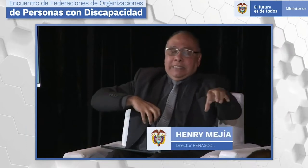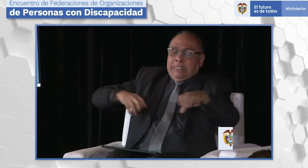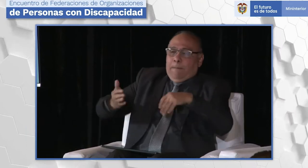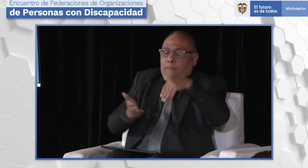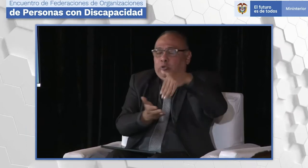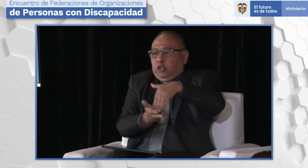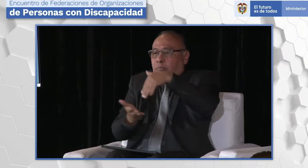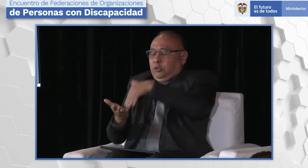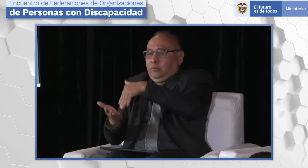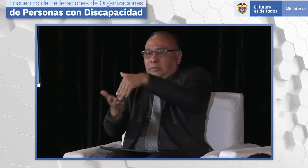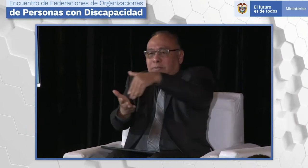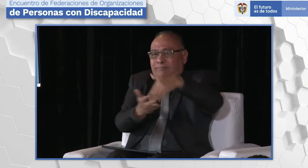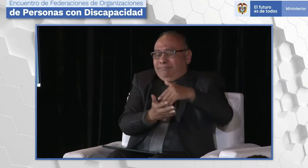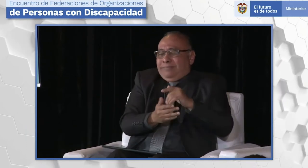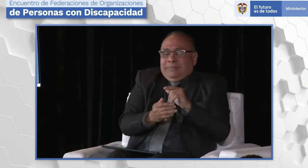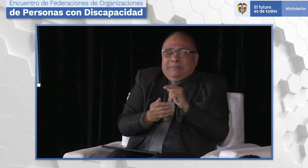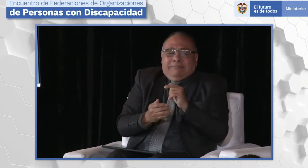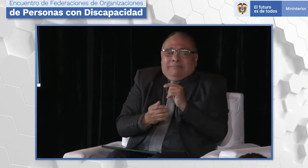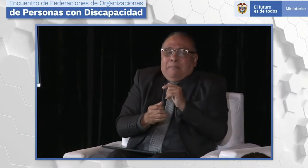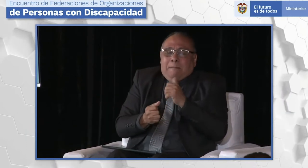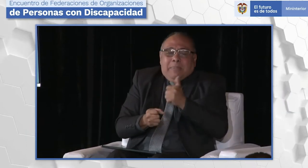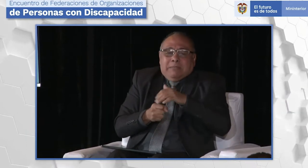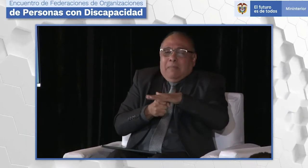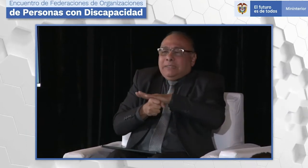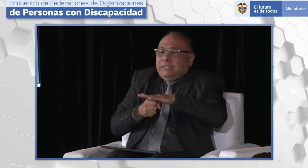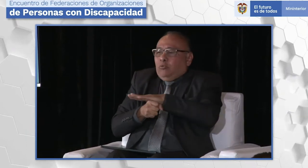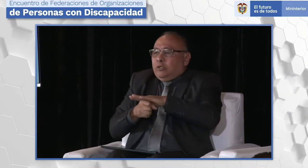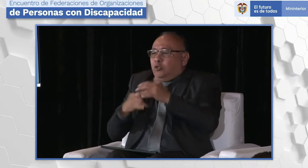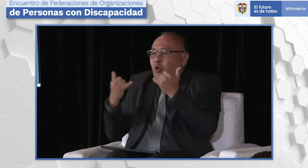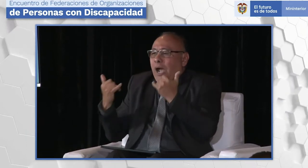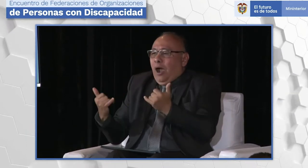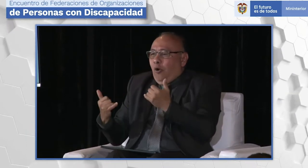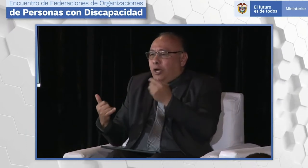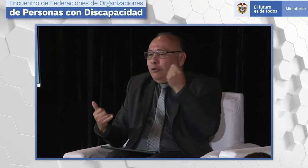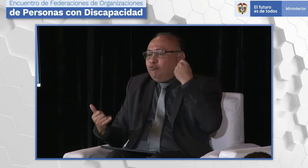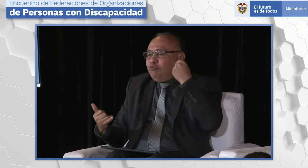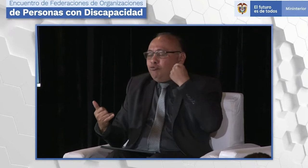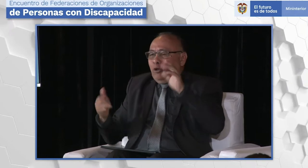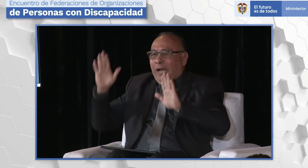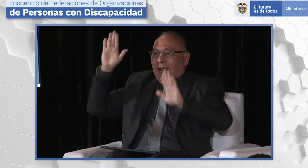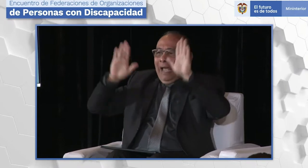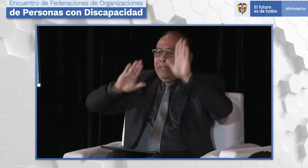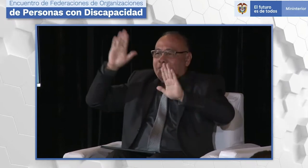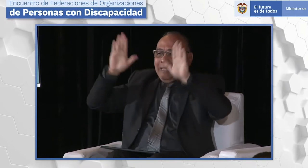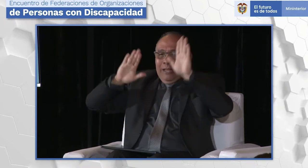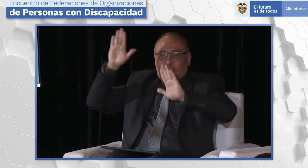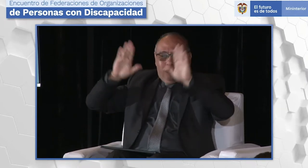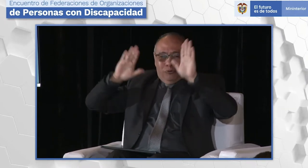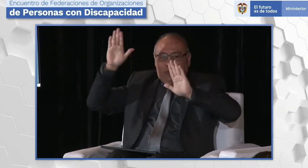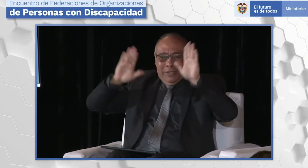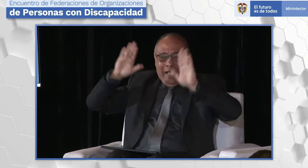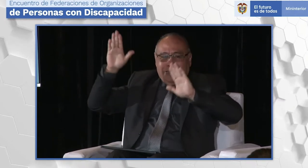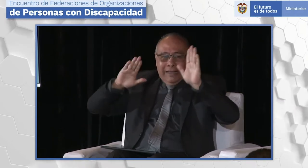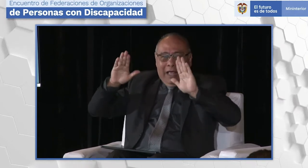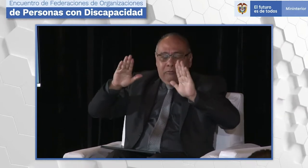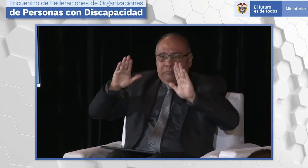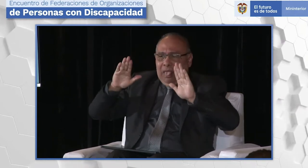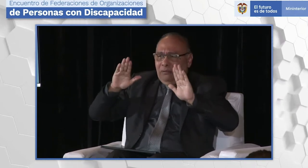Porque muchas veces tenemos diferentes posturas, claramente. Entonces, ¿cuál es la situación actual? Por ejemplo, para los